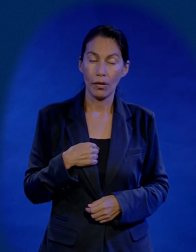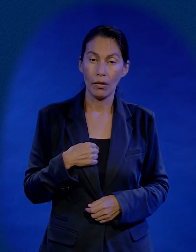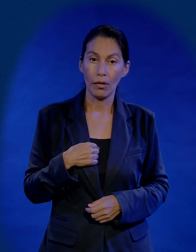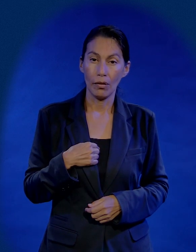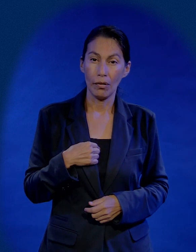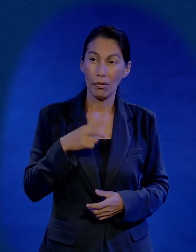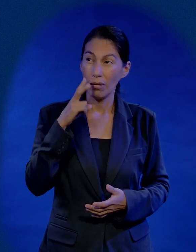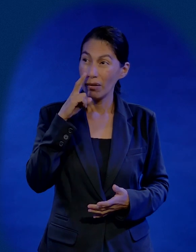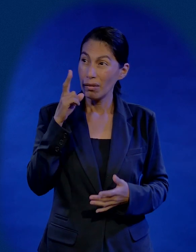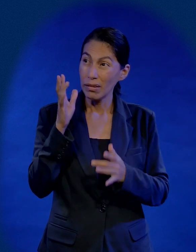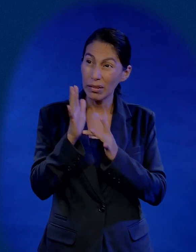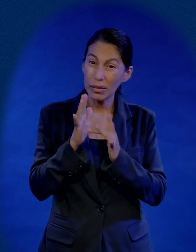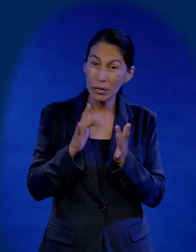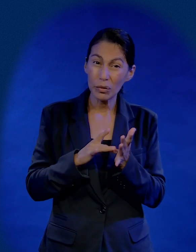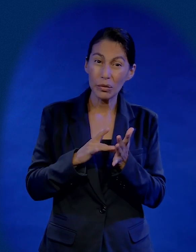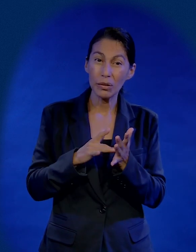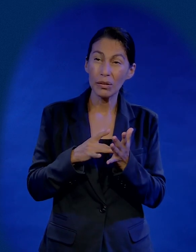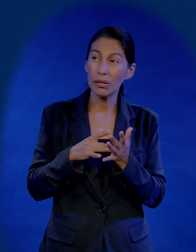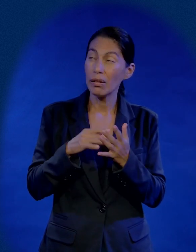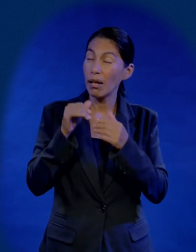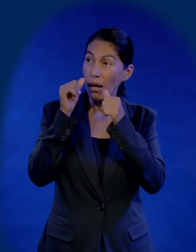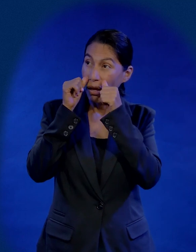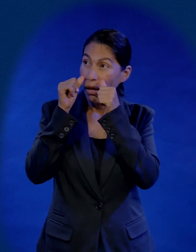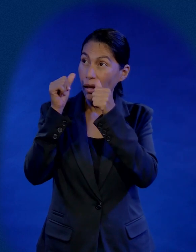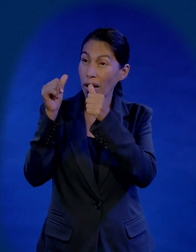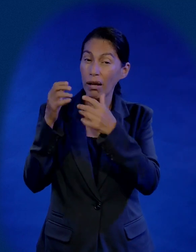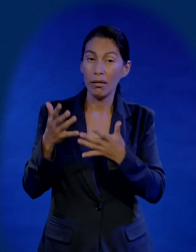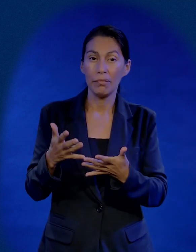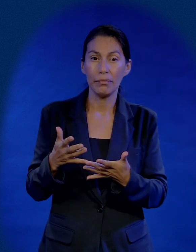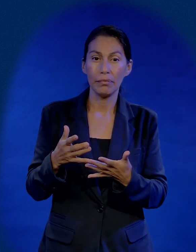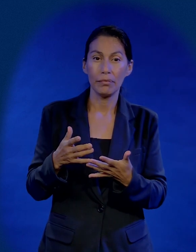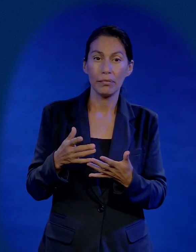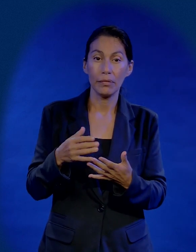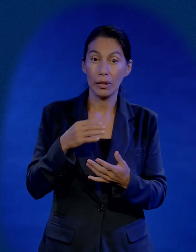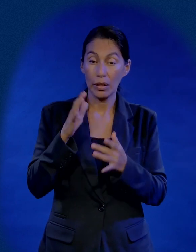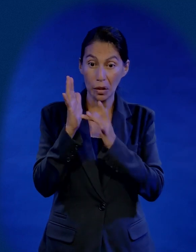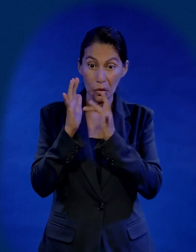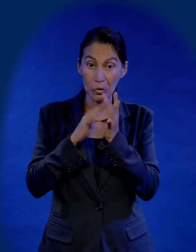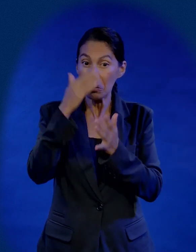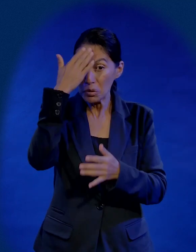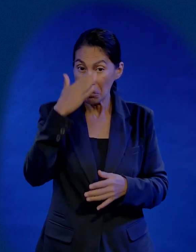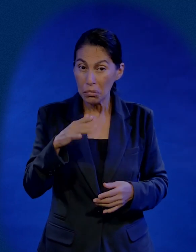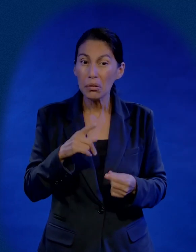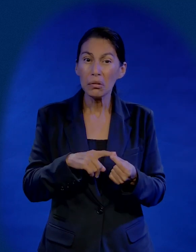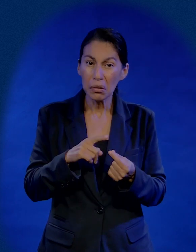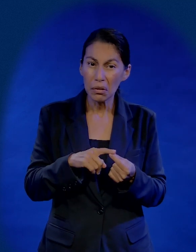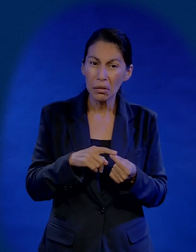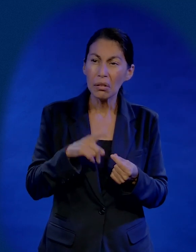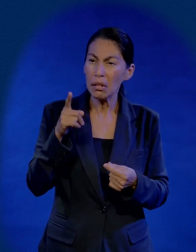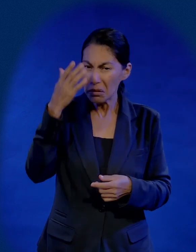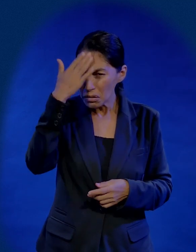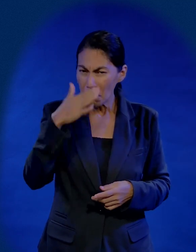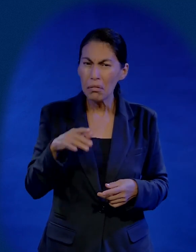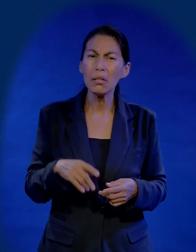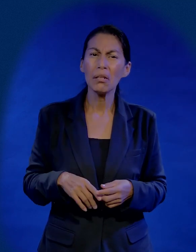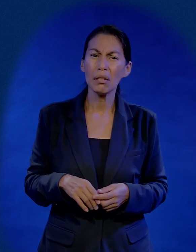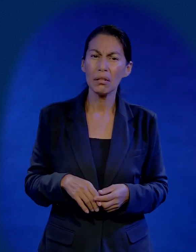y yo veo a Jesús y entre más lo veo lo admiro más, él ya sabía quién era, él ya sabía quién era,